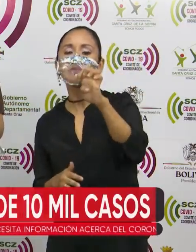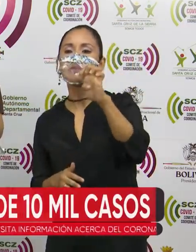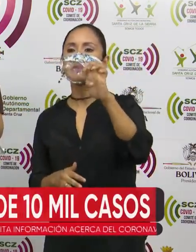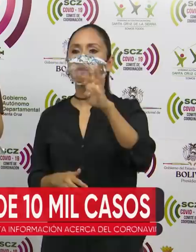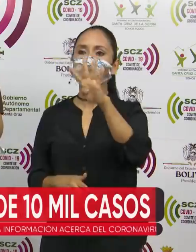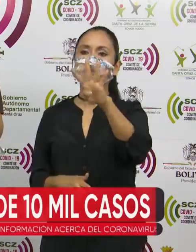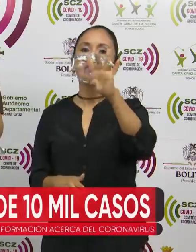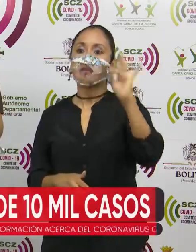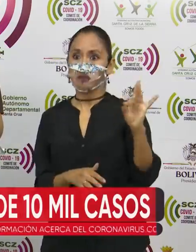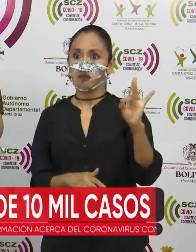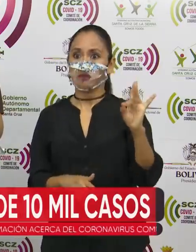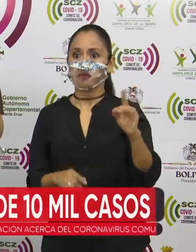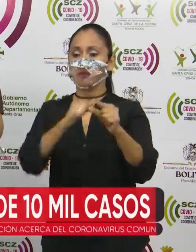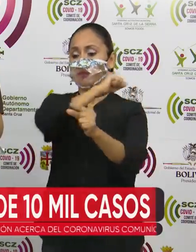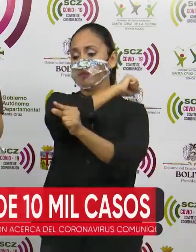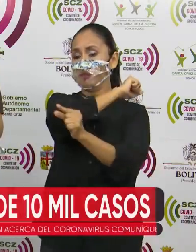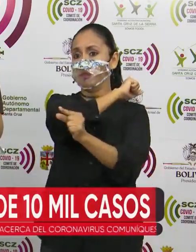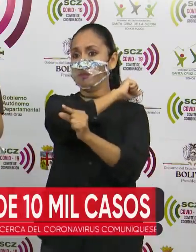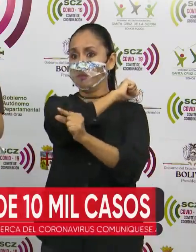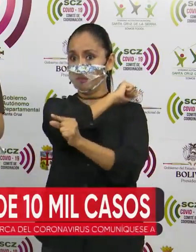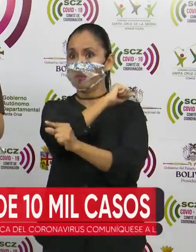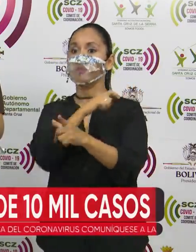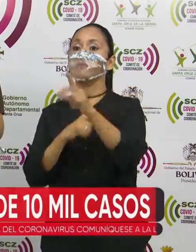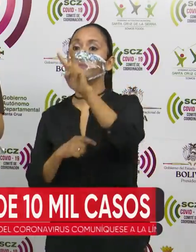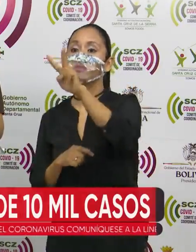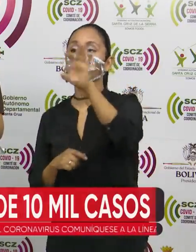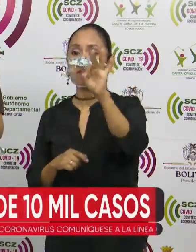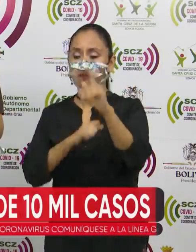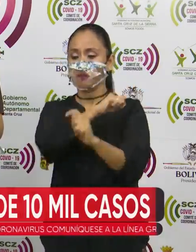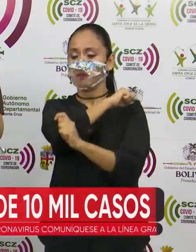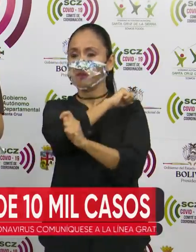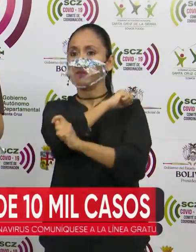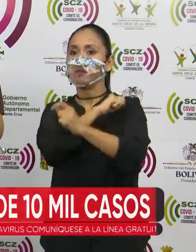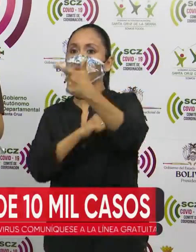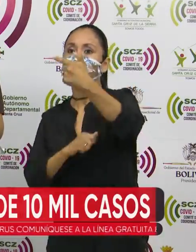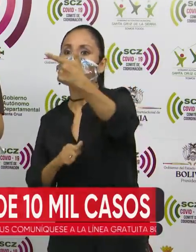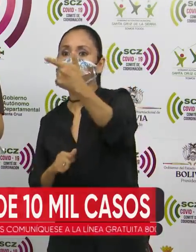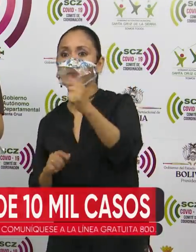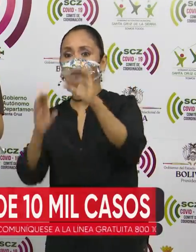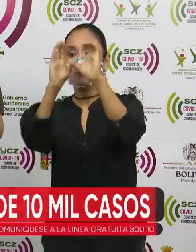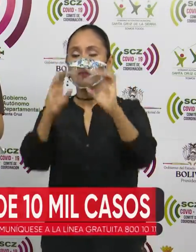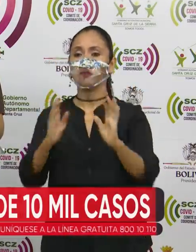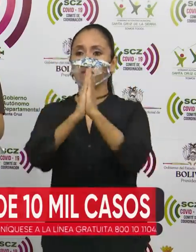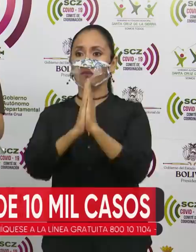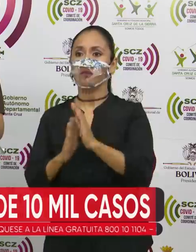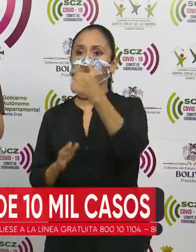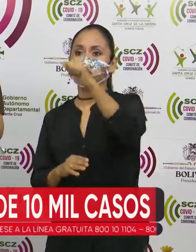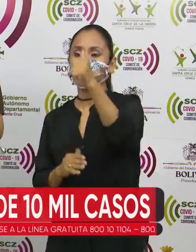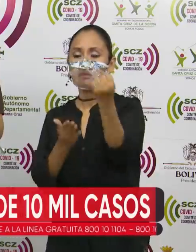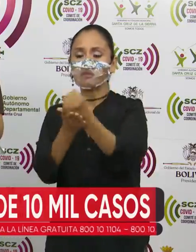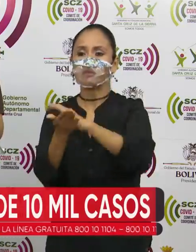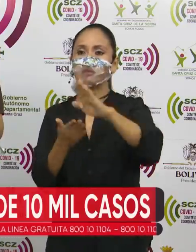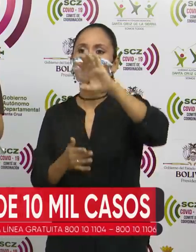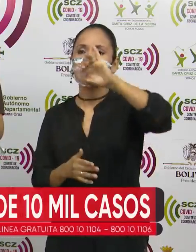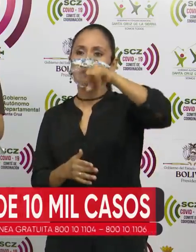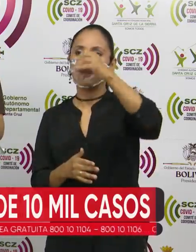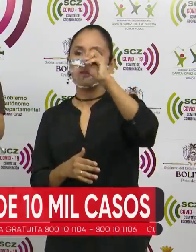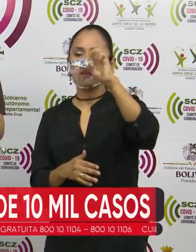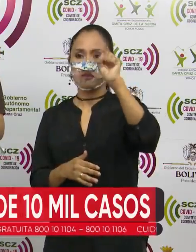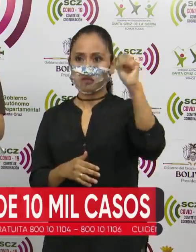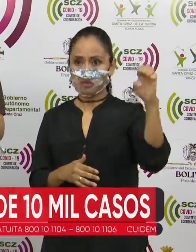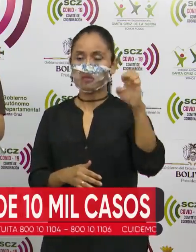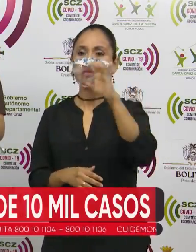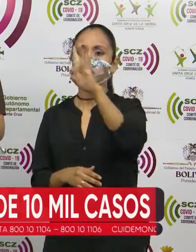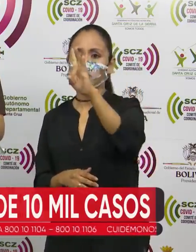casos. La Guardia, 29.000, el Torno, 21.000, Cotoca, 10.000, San José, 7.000,